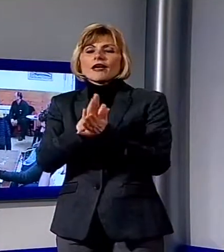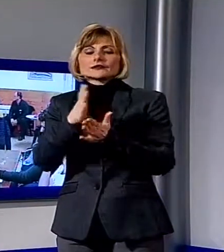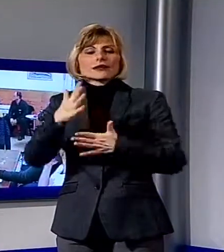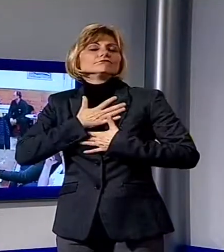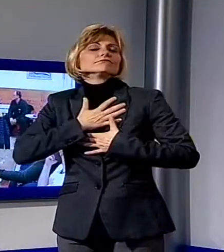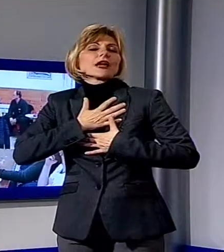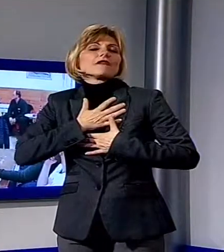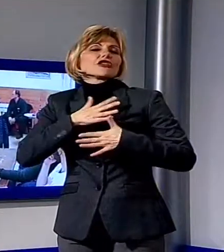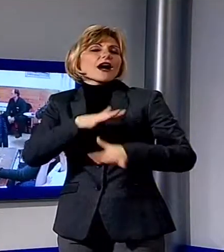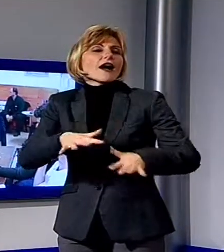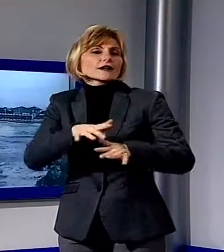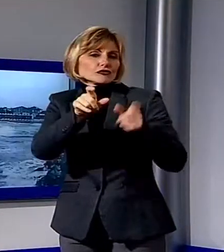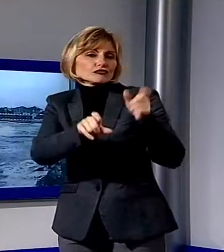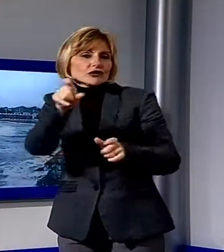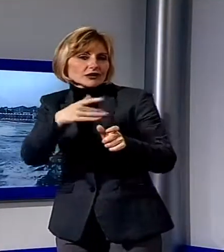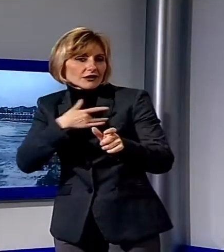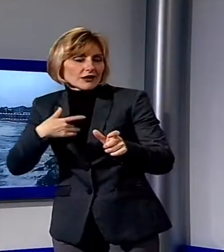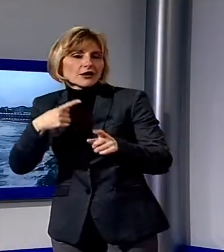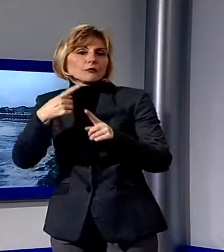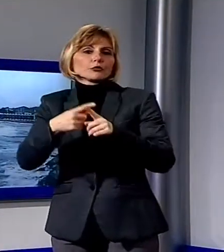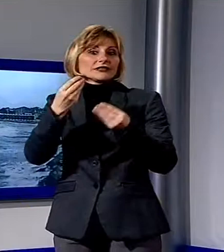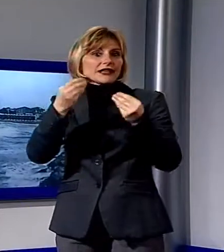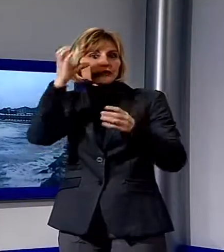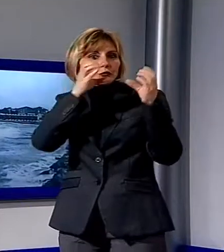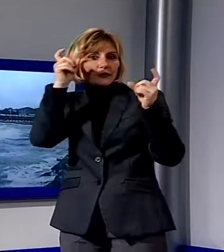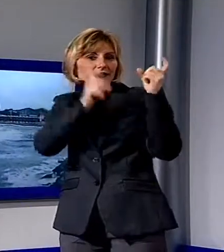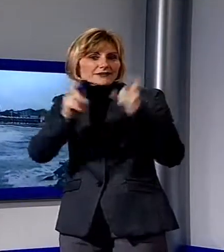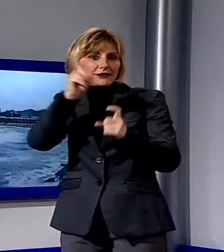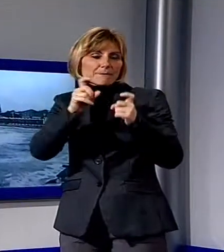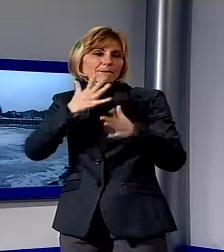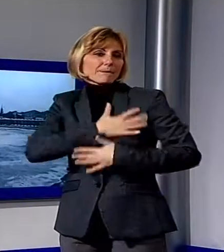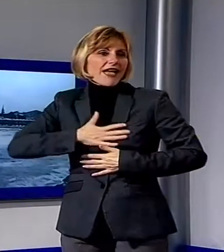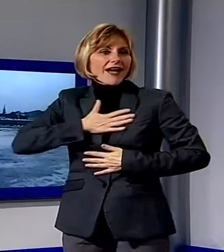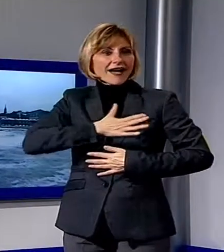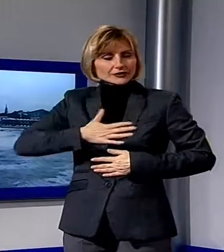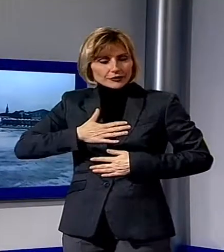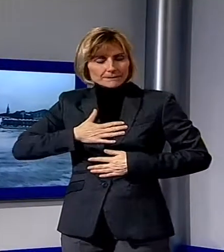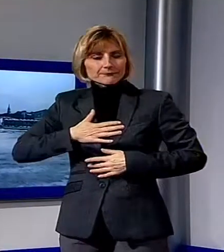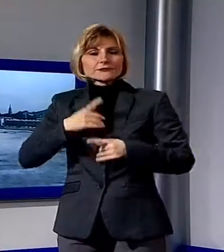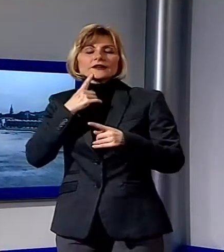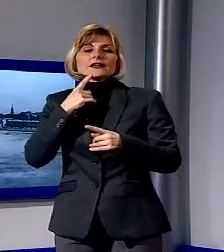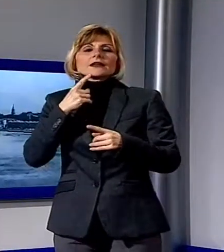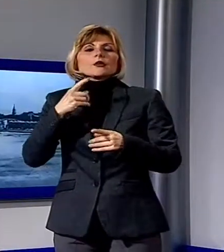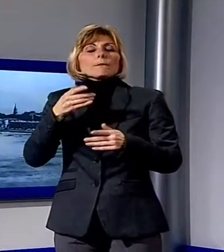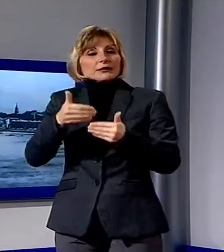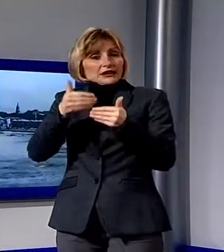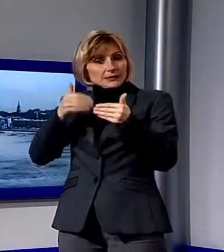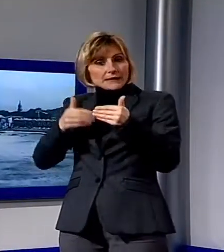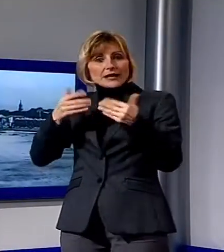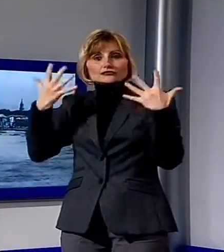turisti che la conoscono e l'apprezzano. Molte le iniziative all'atere della manifestazione. Si parte con la cena delle mascherate, l'apertura di un nuovo